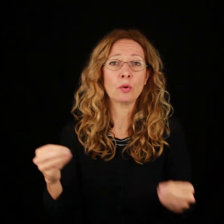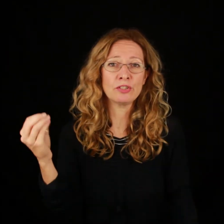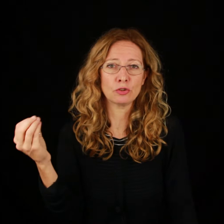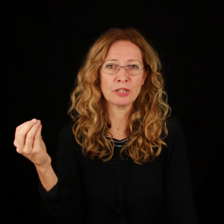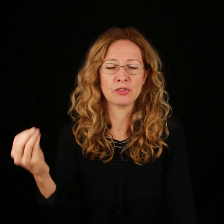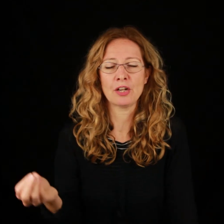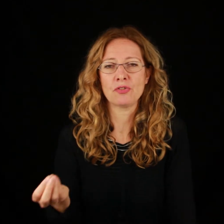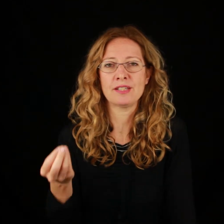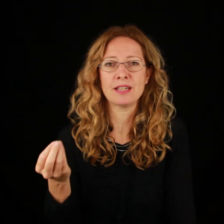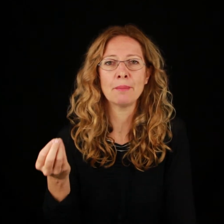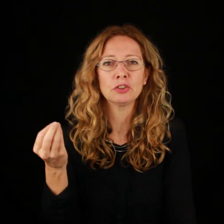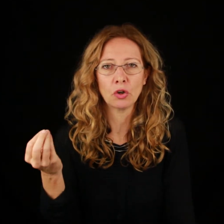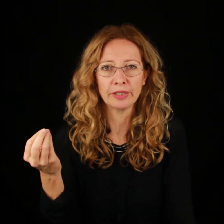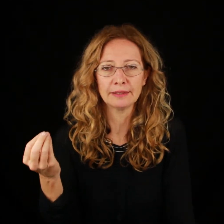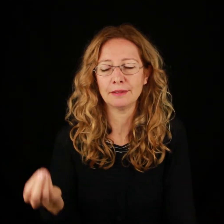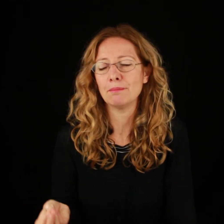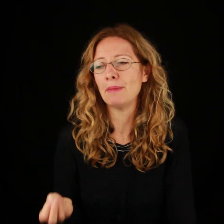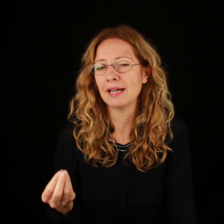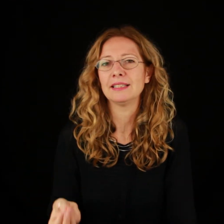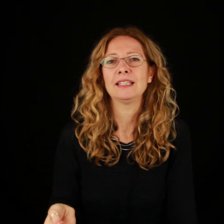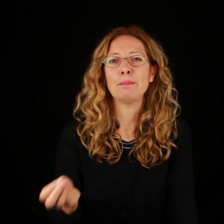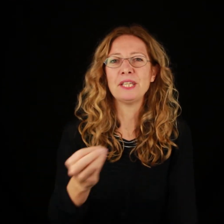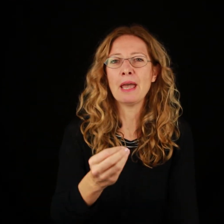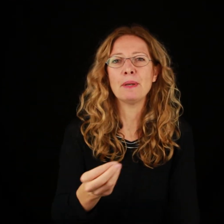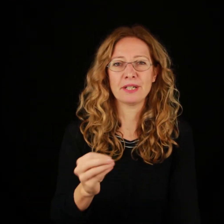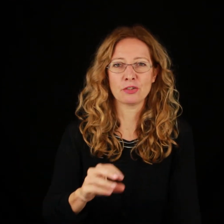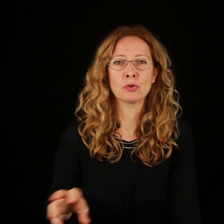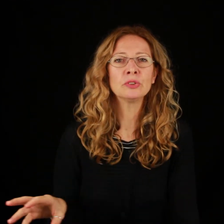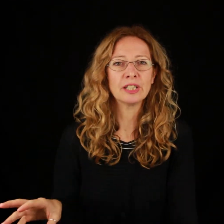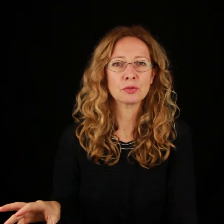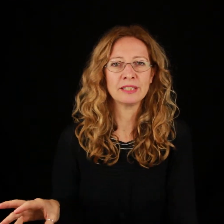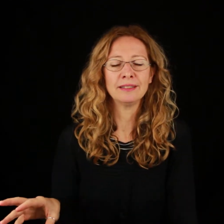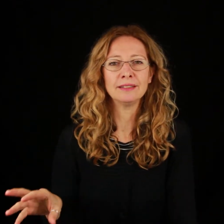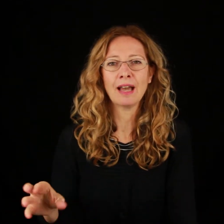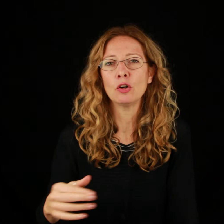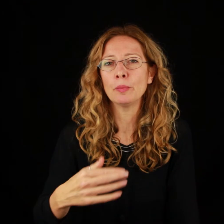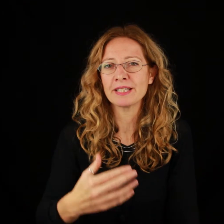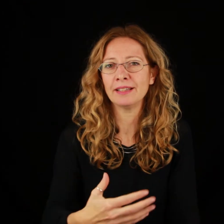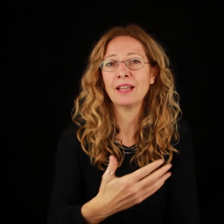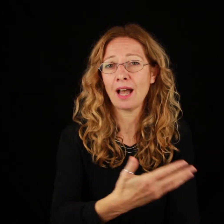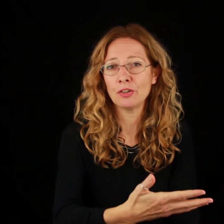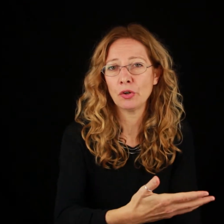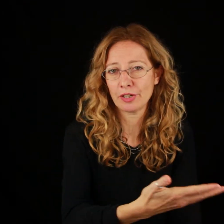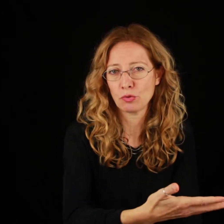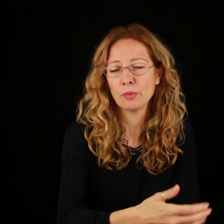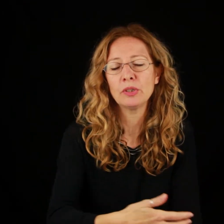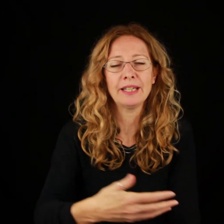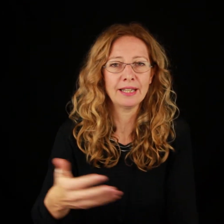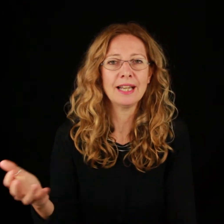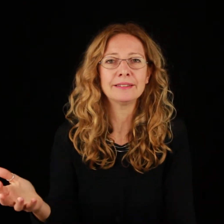questo personaggio che si chiama Donald, ma PM per nascondere la sua identità lo presenta a Nora, sua moglie e agli altri